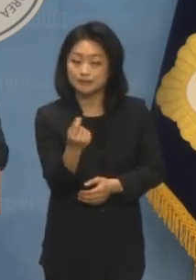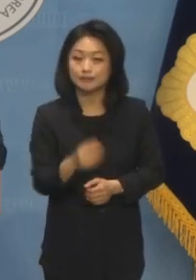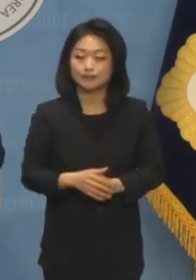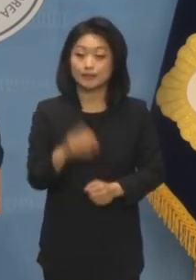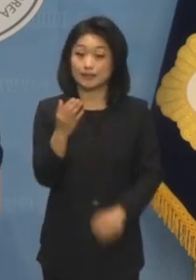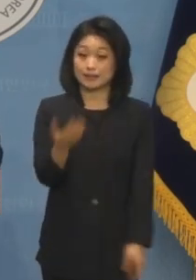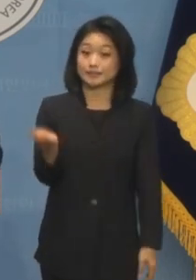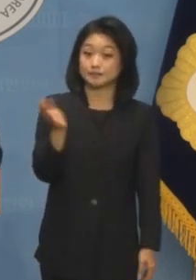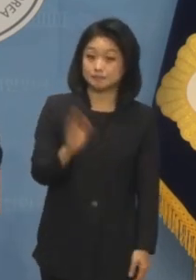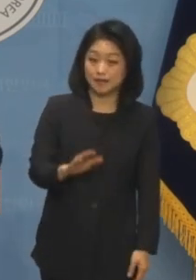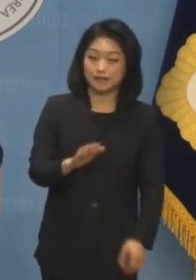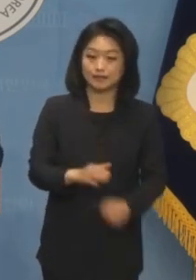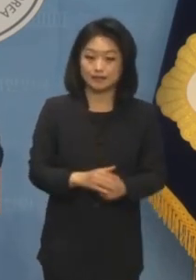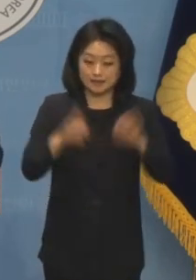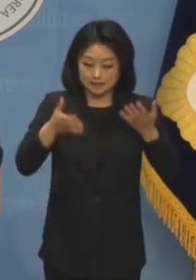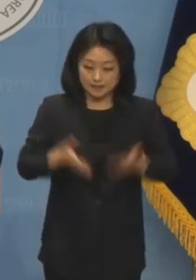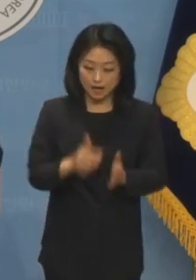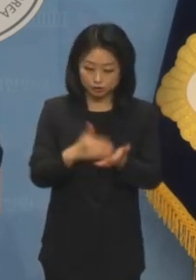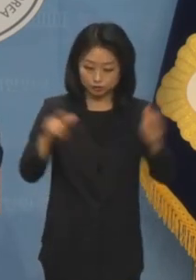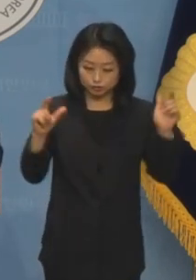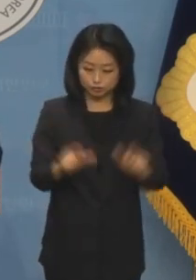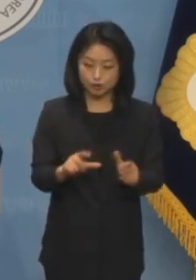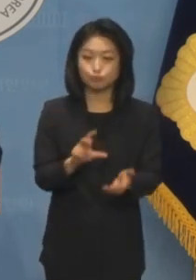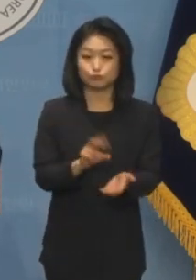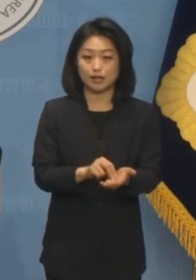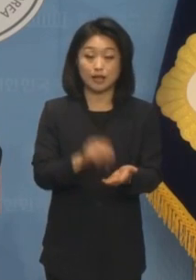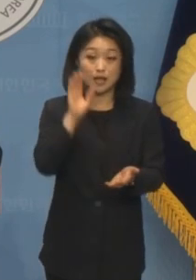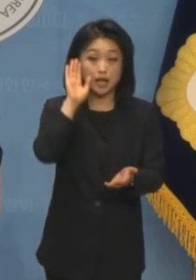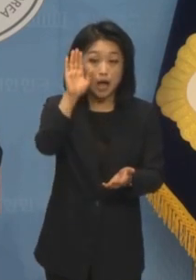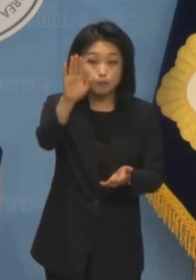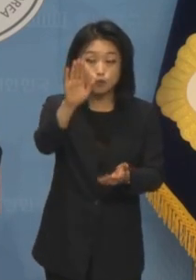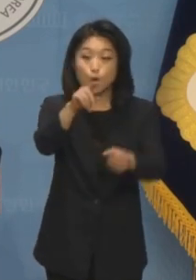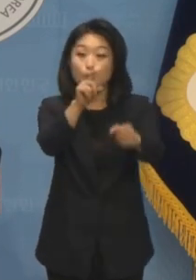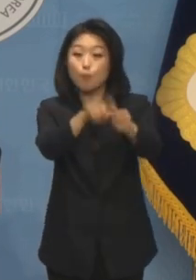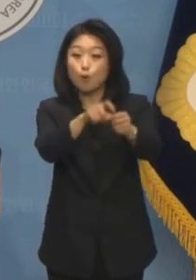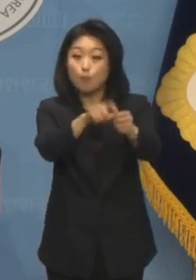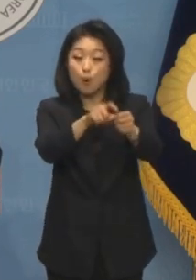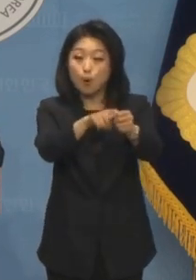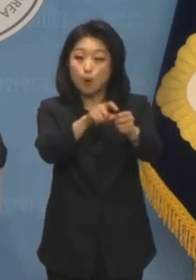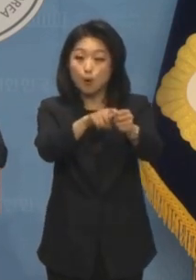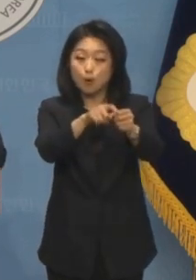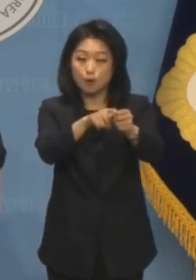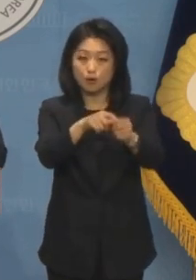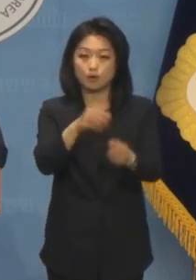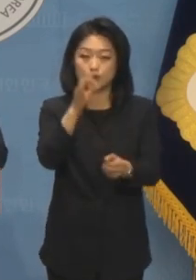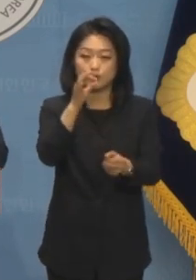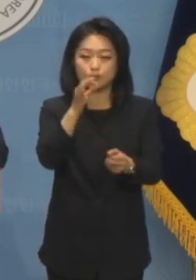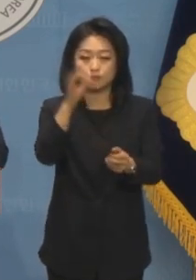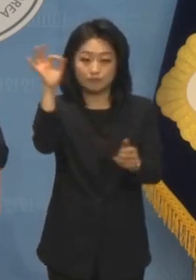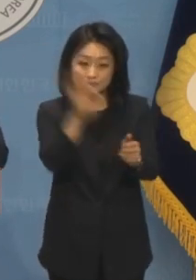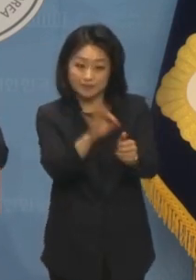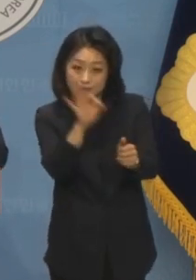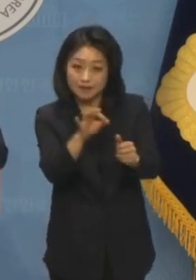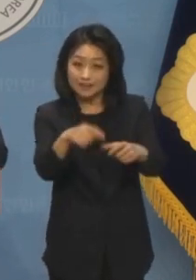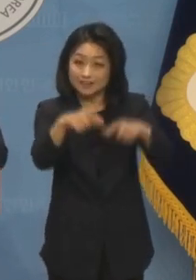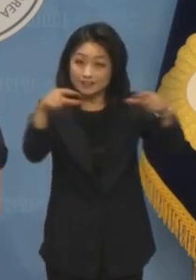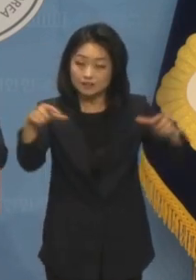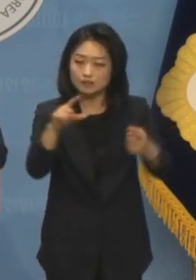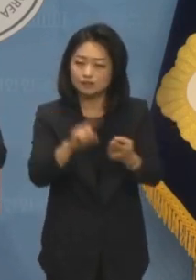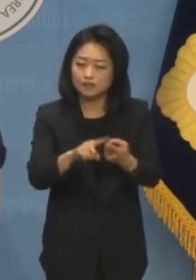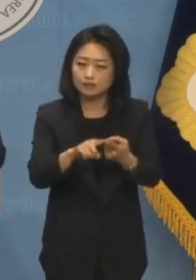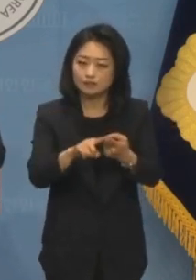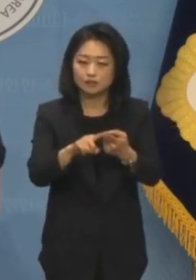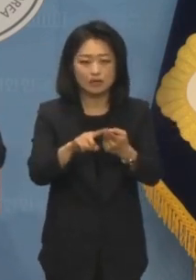하지만 초저출산의 현실에서 향후 목표소득대체율을 확보하기 위해선 언젠가 반드시